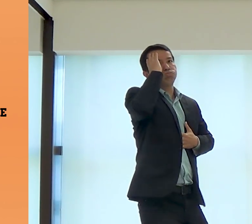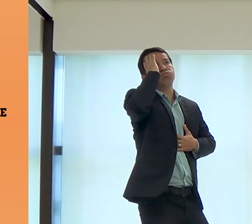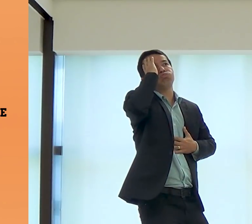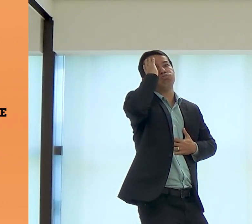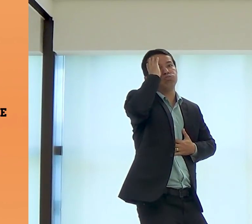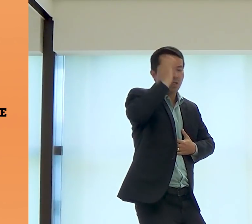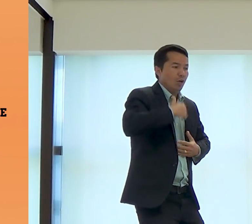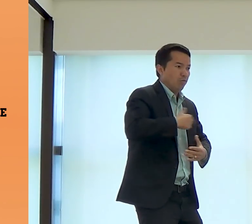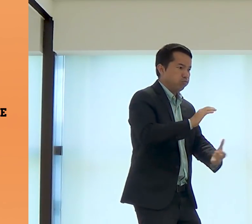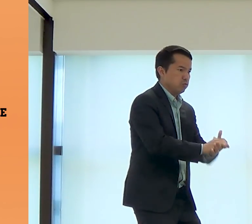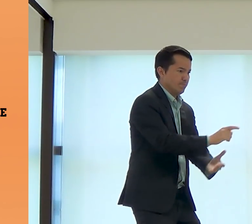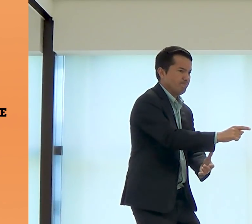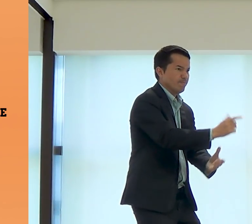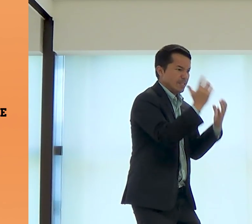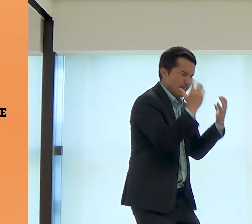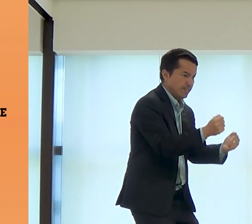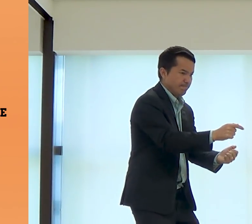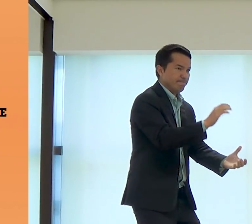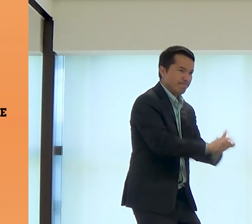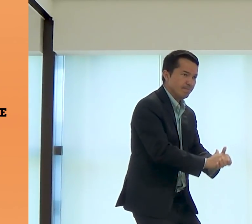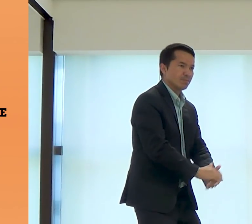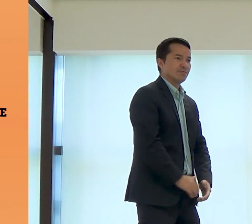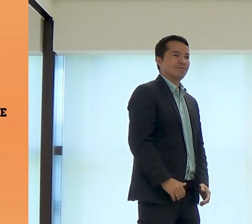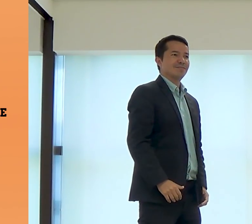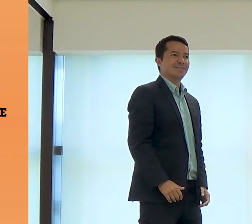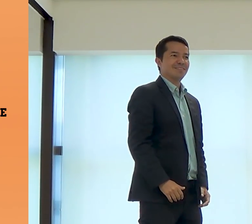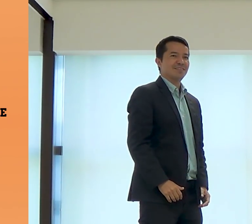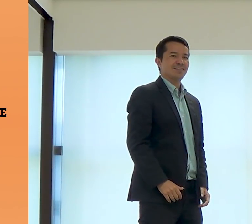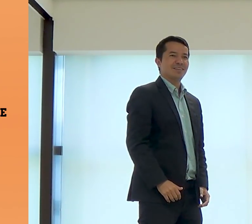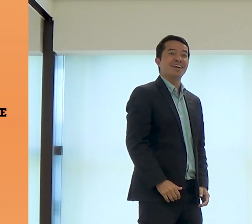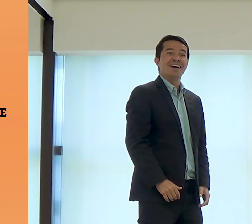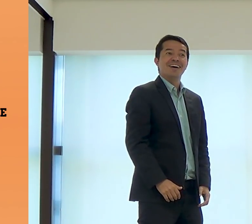aconteceu com você é verdade. Eu vou me casar com você sim.